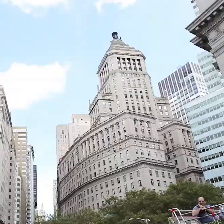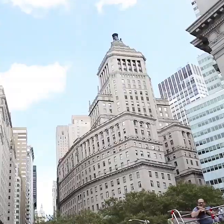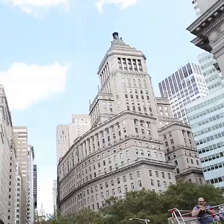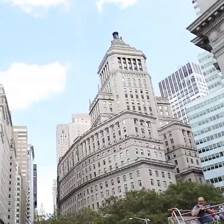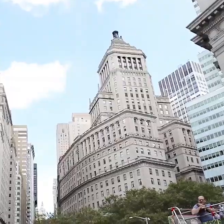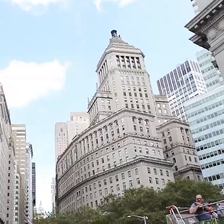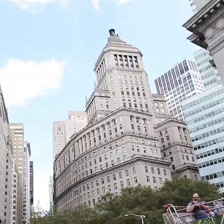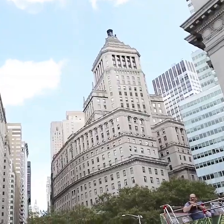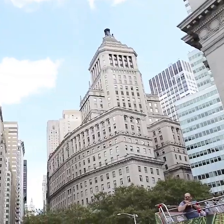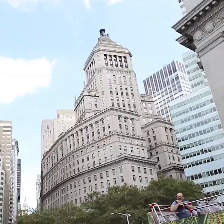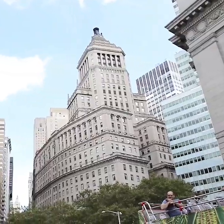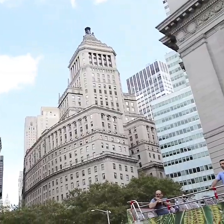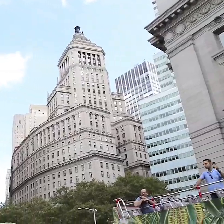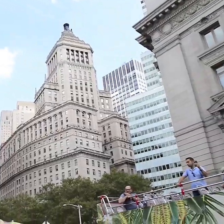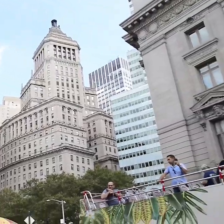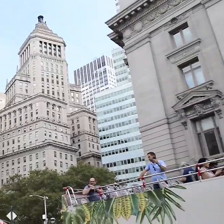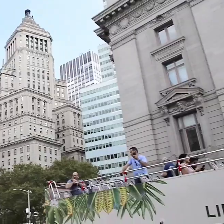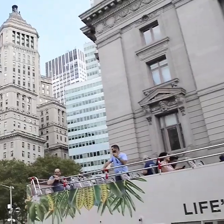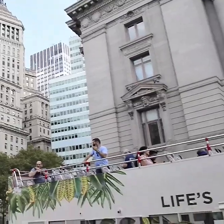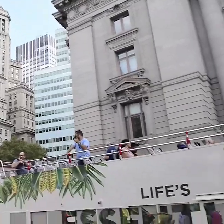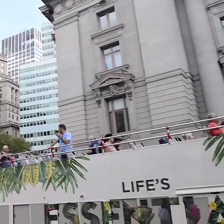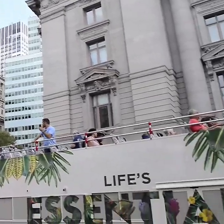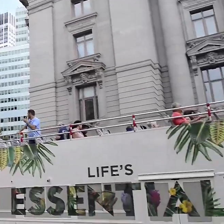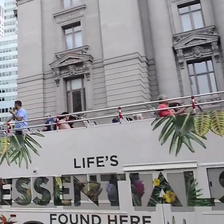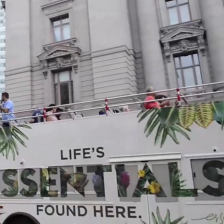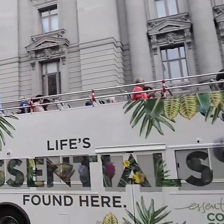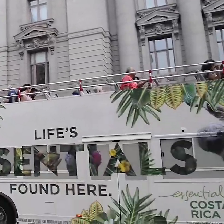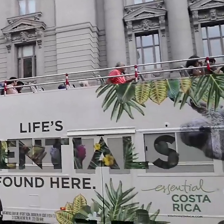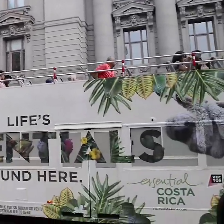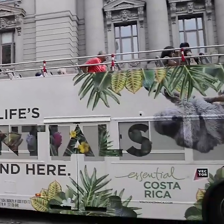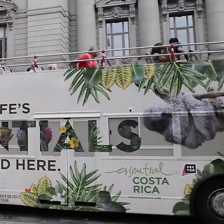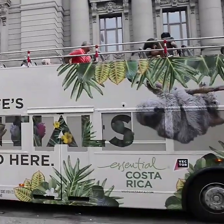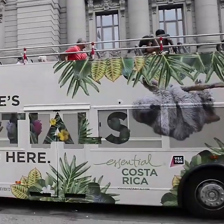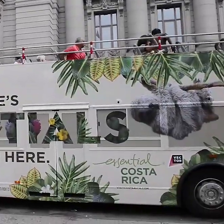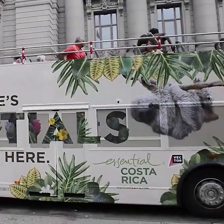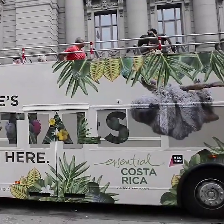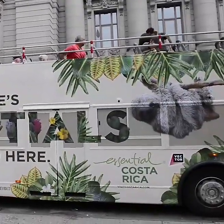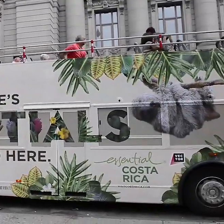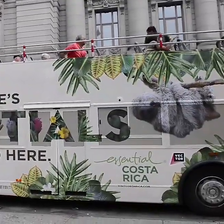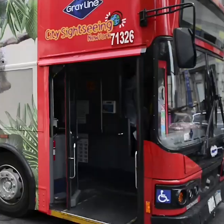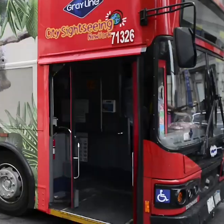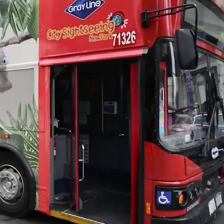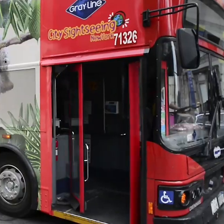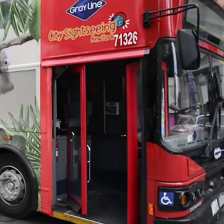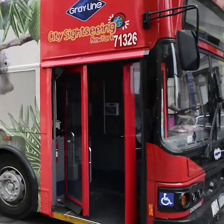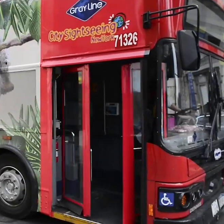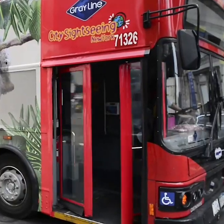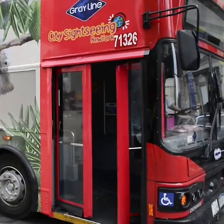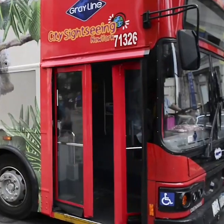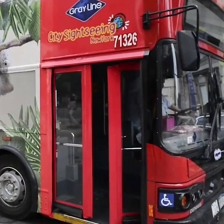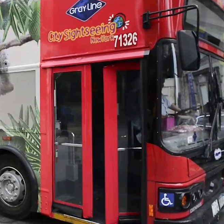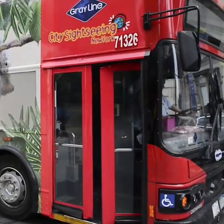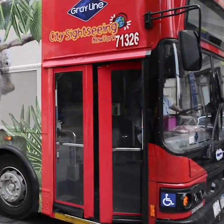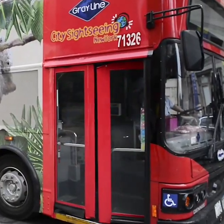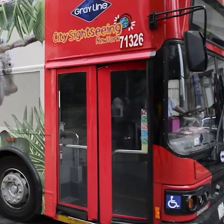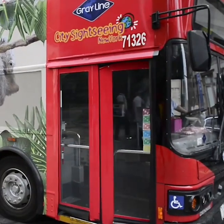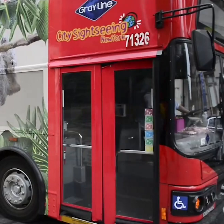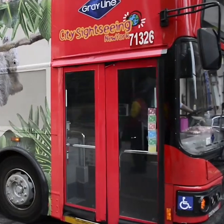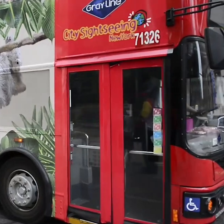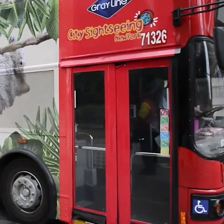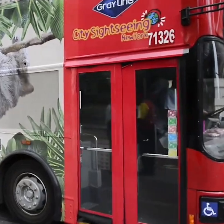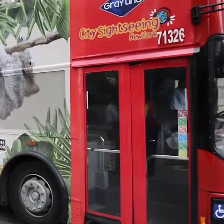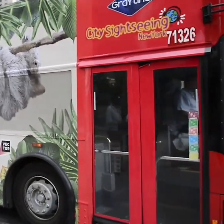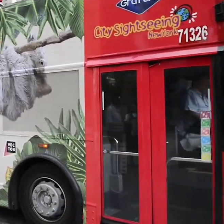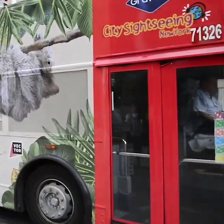Unidos y Canadá representan los principales mercados emisores de turistas hacia nuestro país. El año anterior, según datos del ICT, 1.5 millones